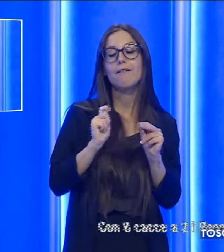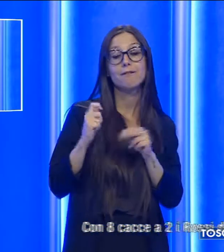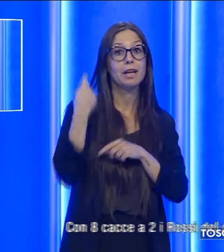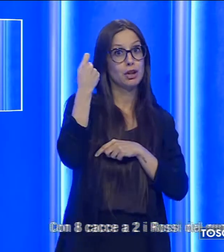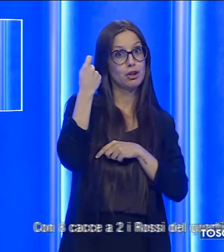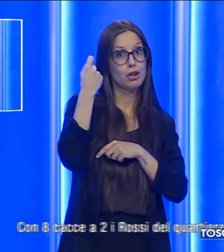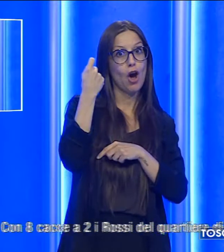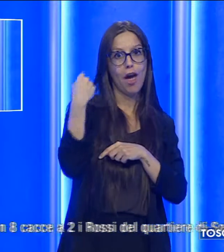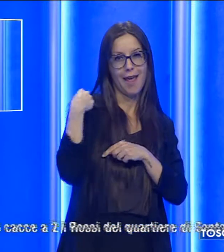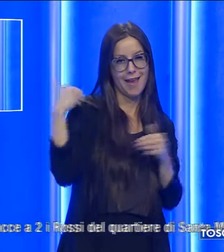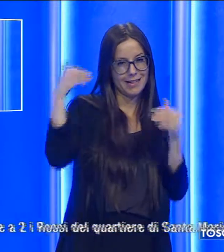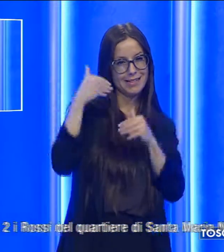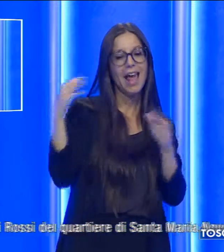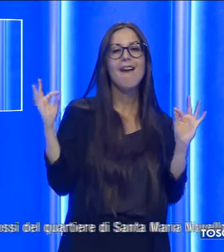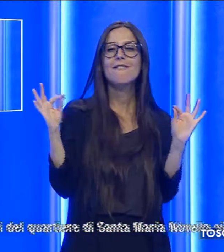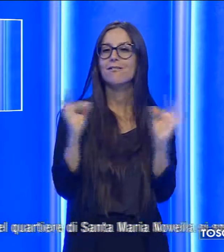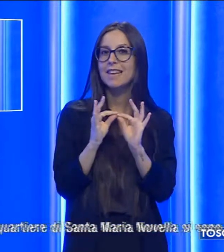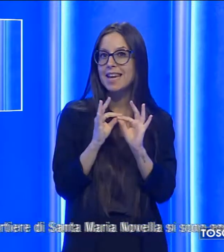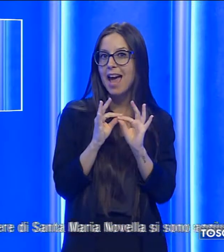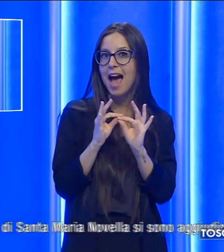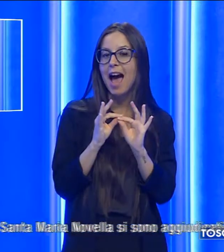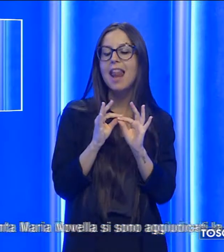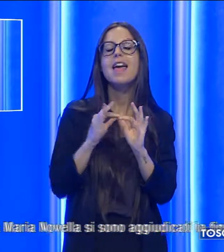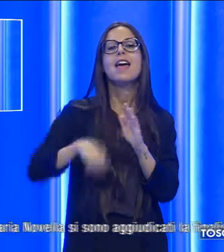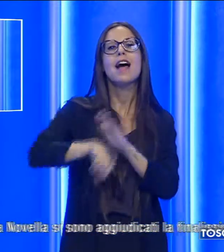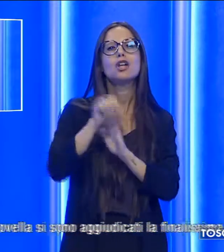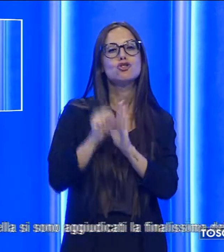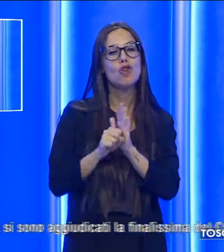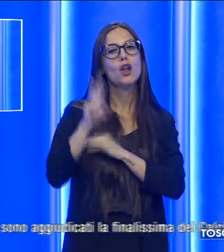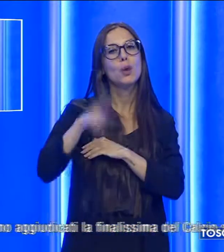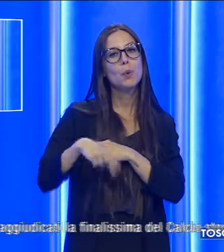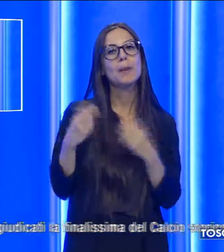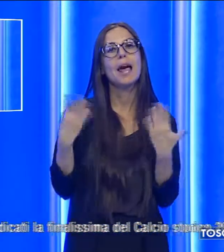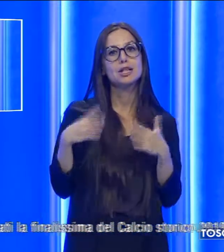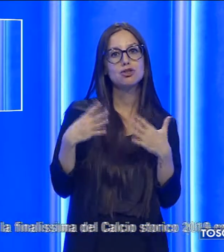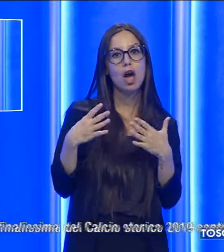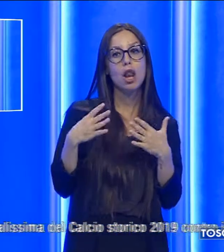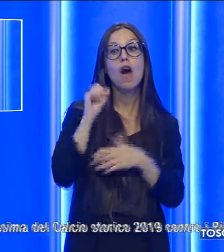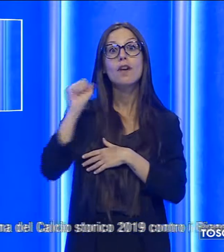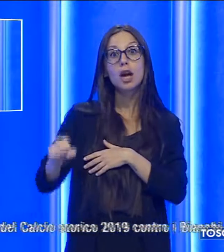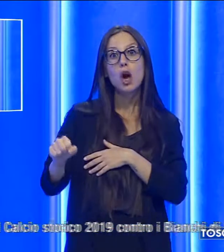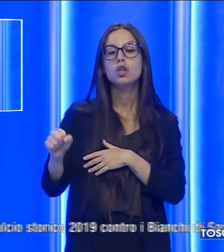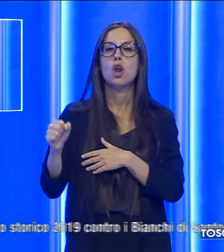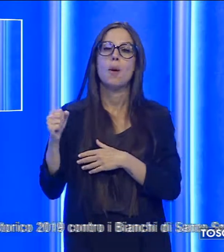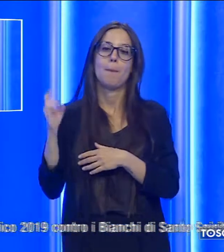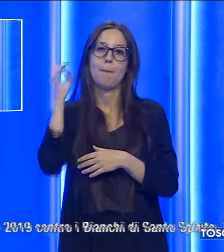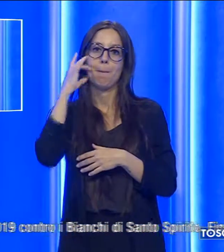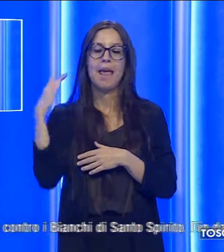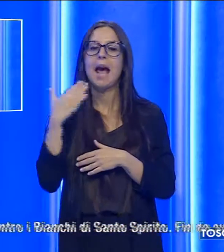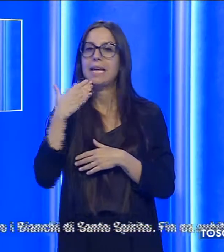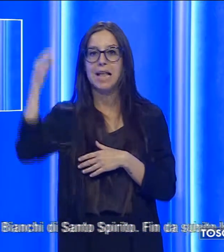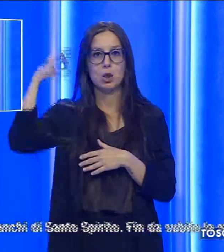ieri sera alla finalissima del calcio storico 2019 contro i bianchi di Santo